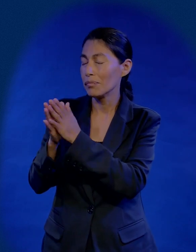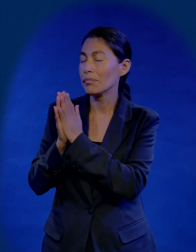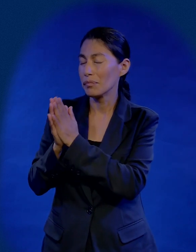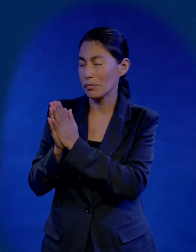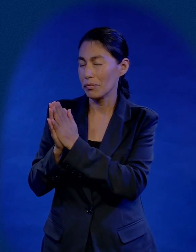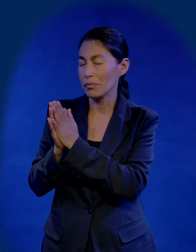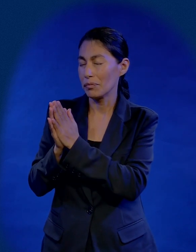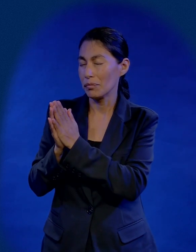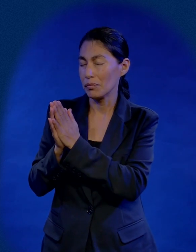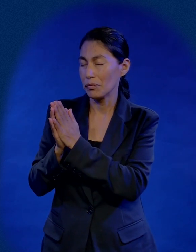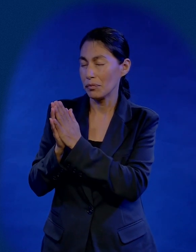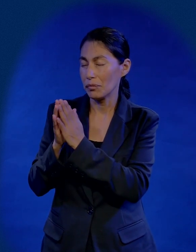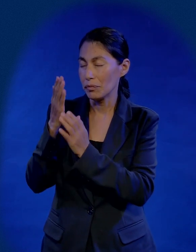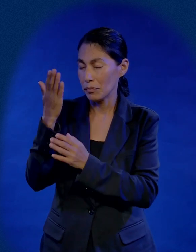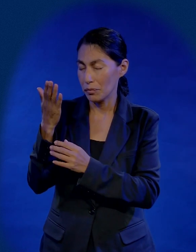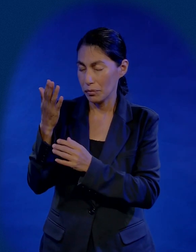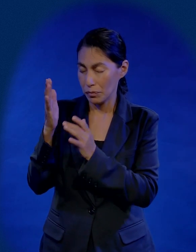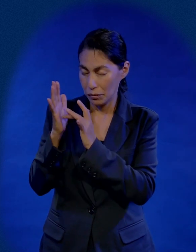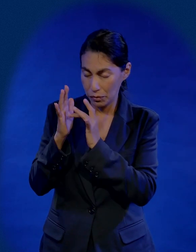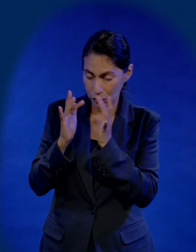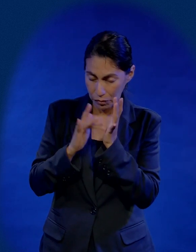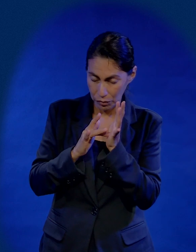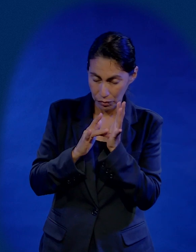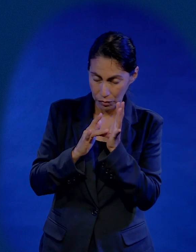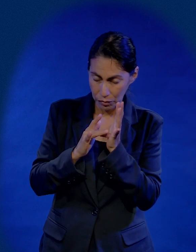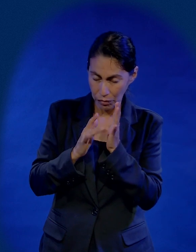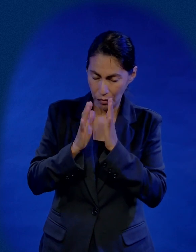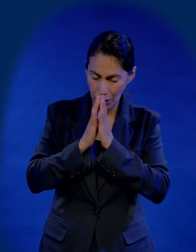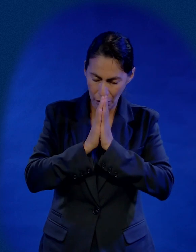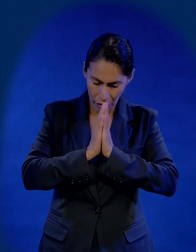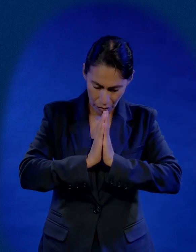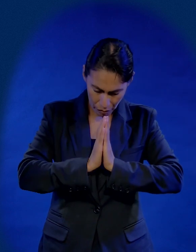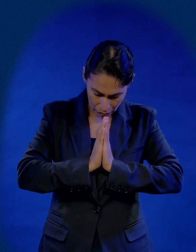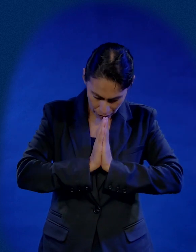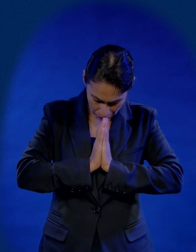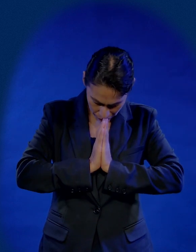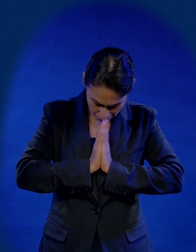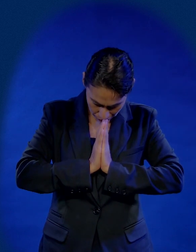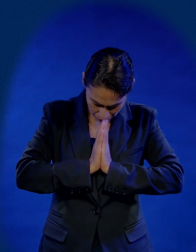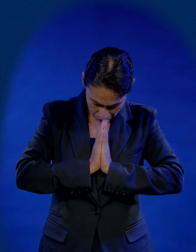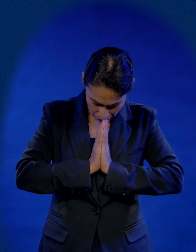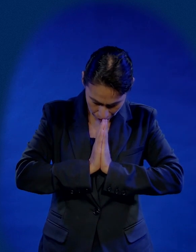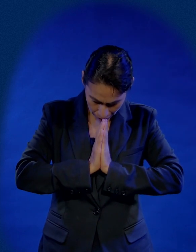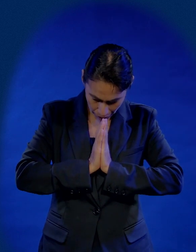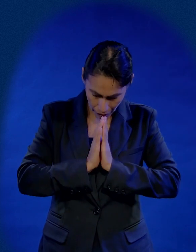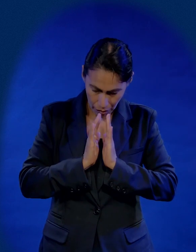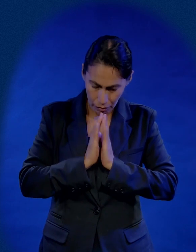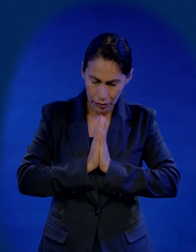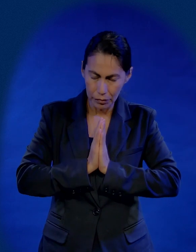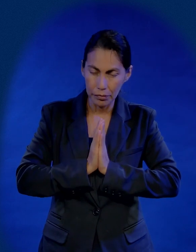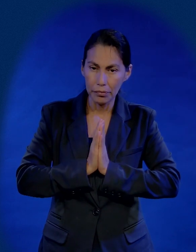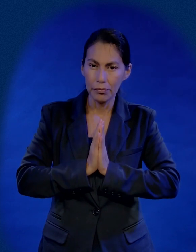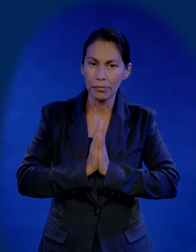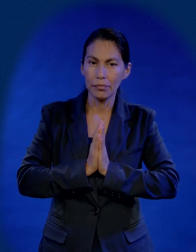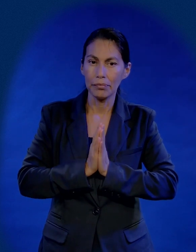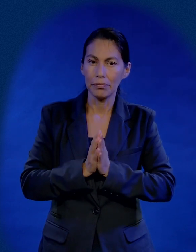ser instrumentos tuyos en el nombre de Jesús en el nombre de Jesús amén amén